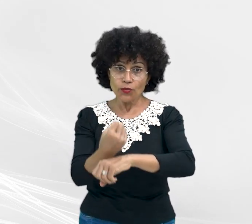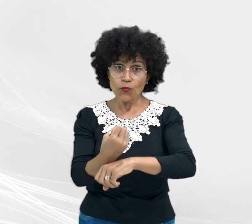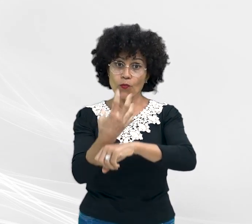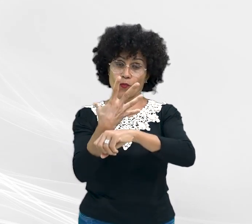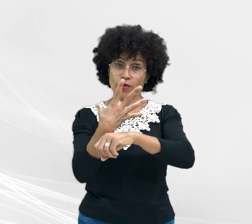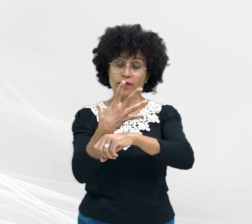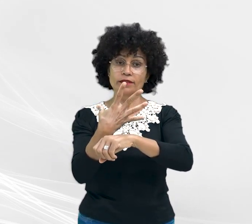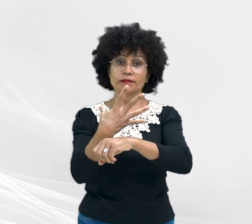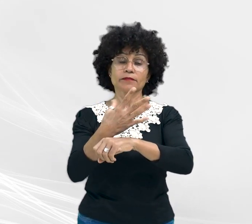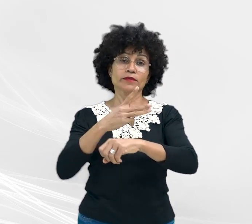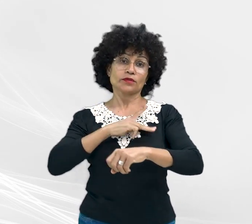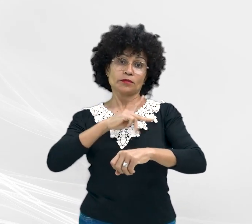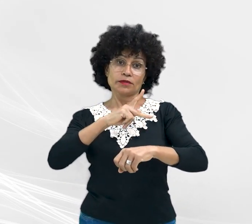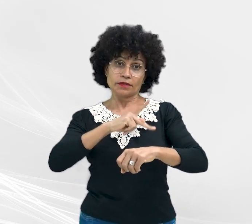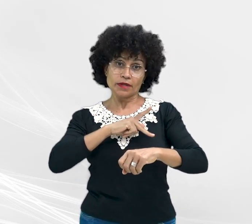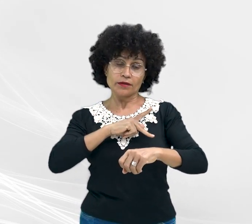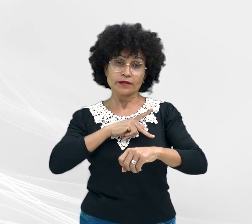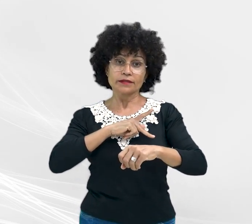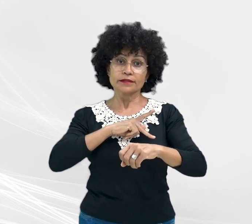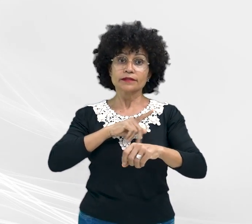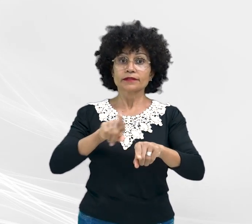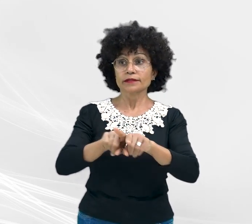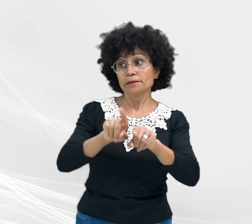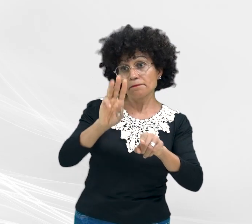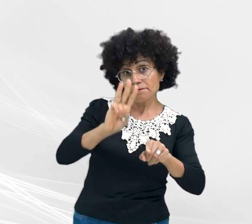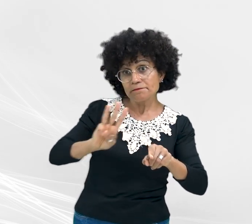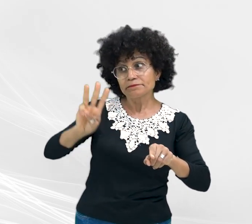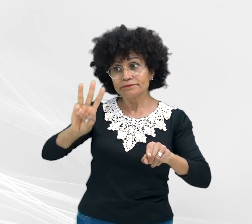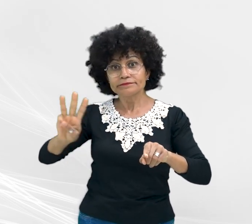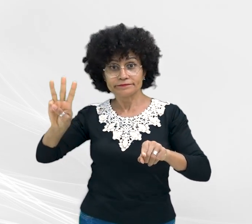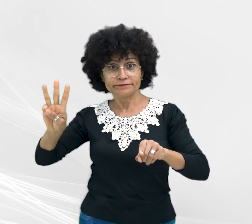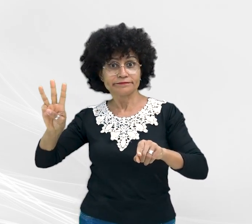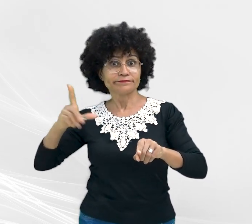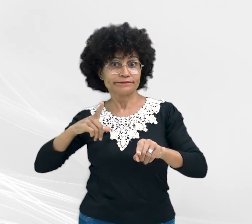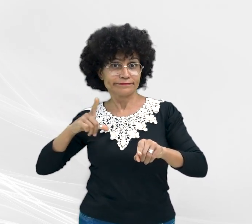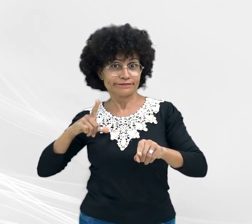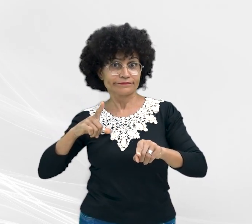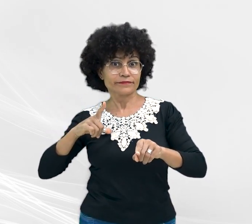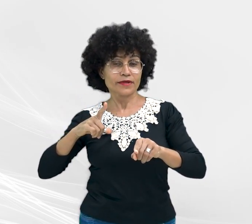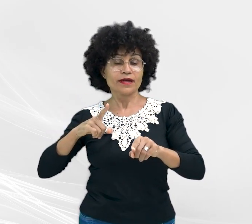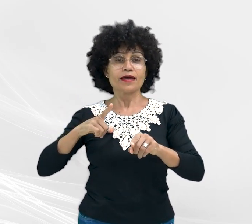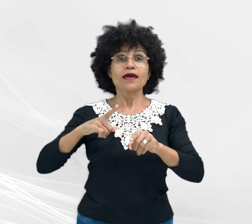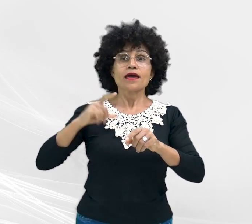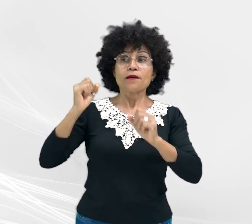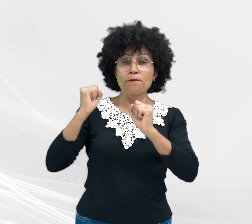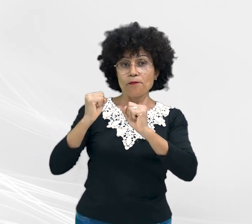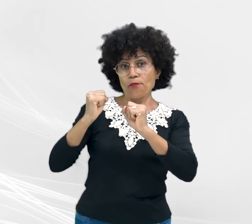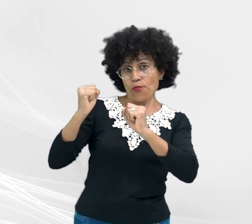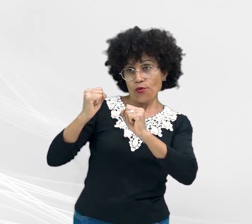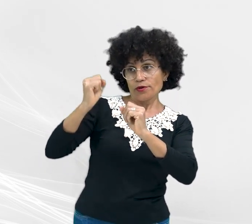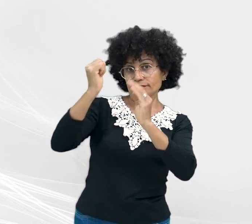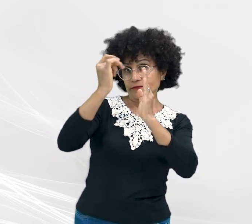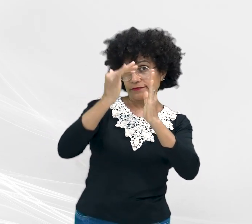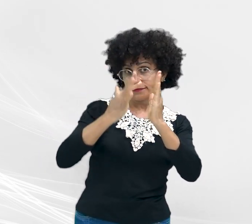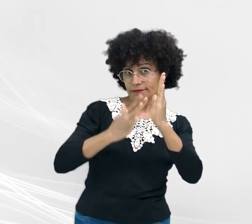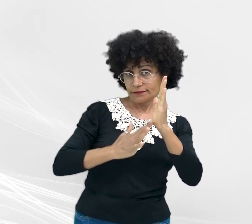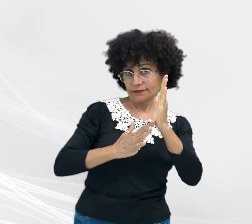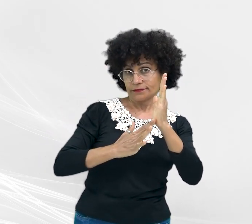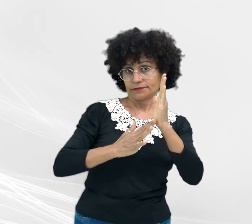no telefone 127 e no endereço eletrônico www.mpmt.mp.br.